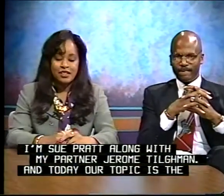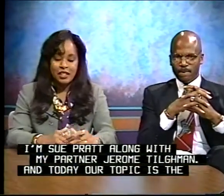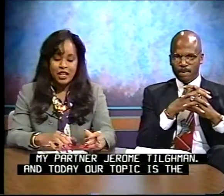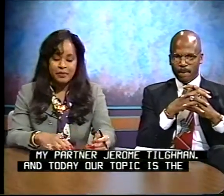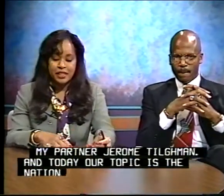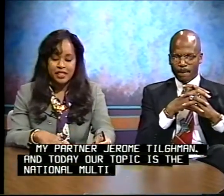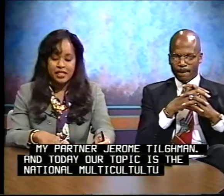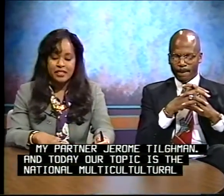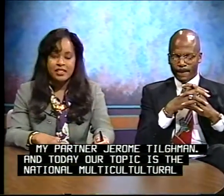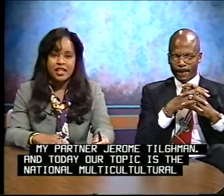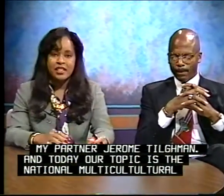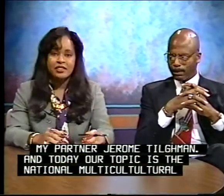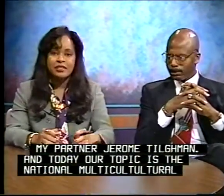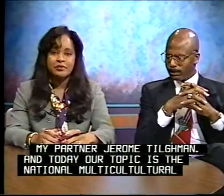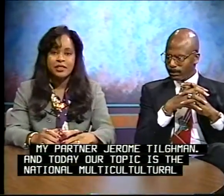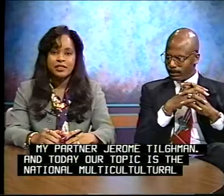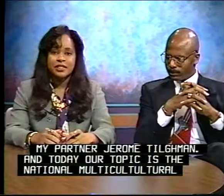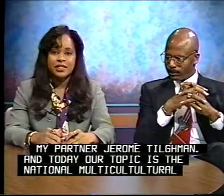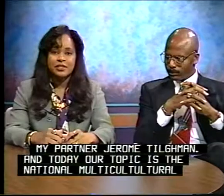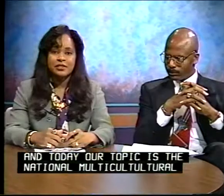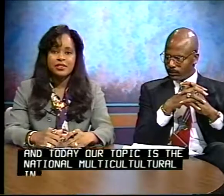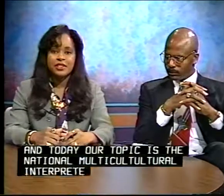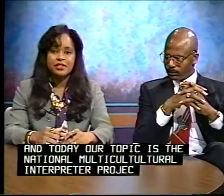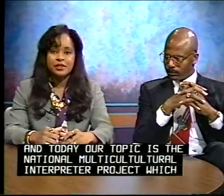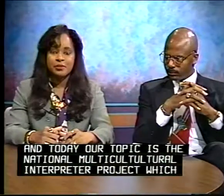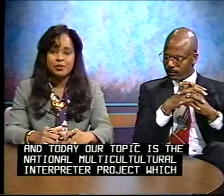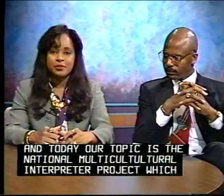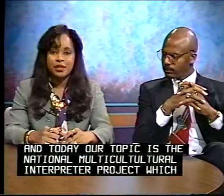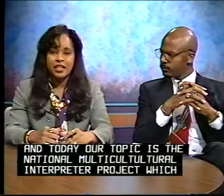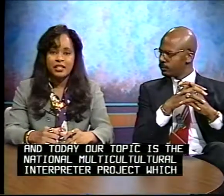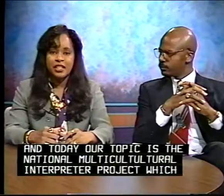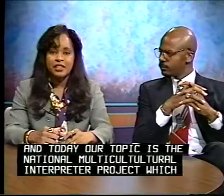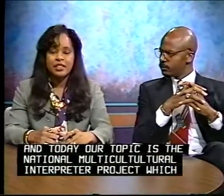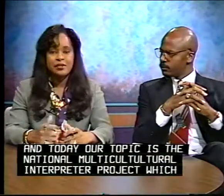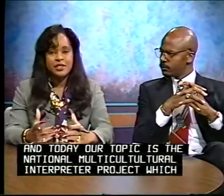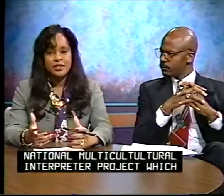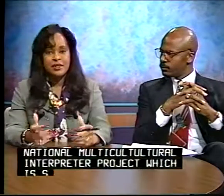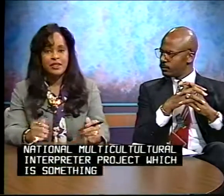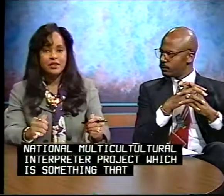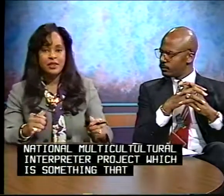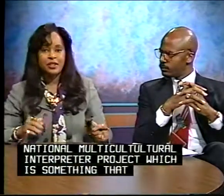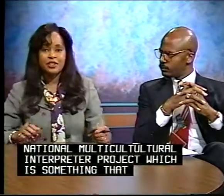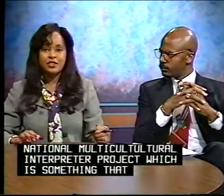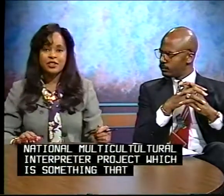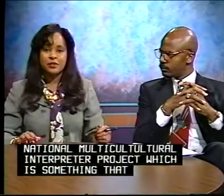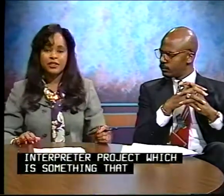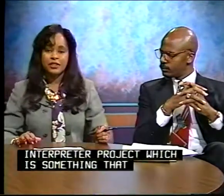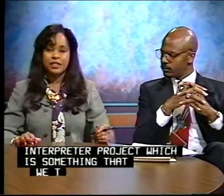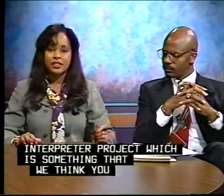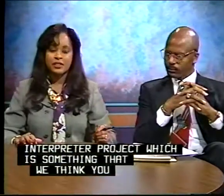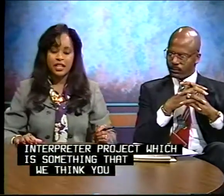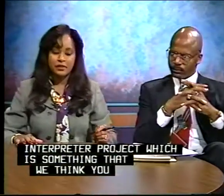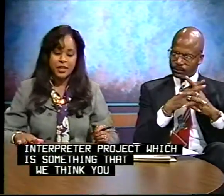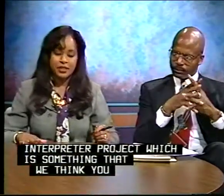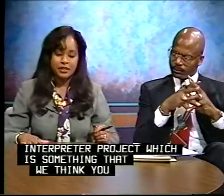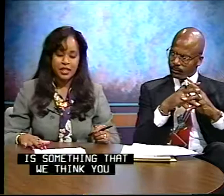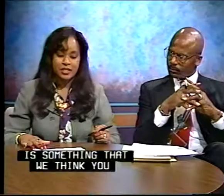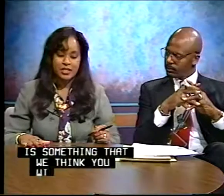topic is the National Multicultural Interpreter Project, which is something that we think you're going to be hearing a whole lot about across the